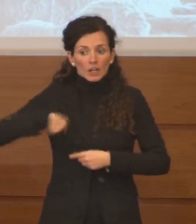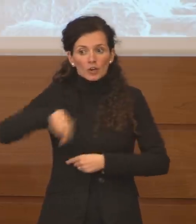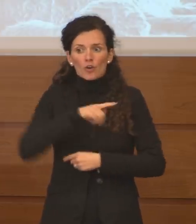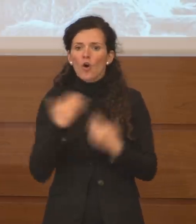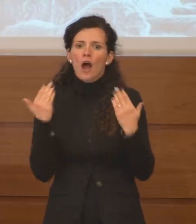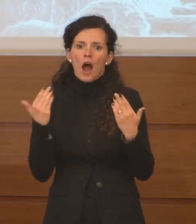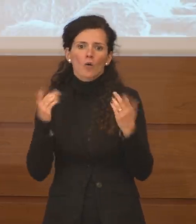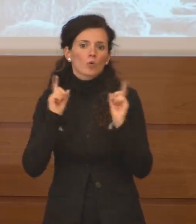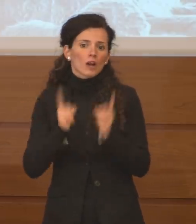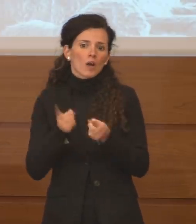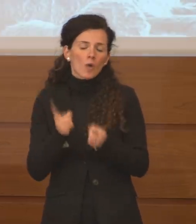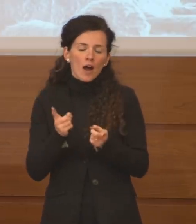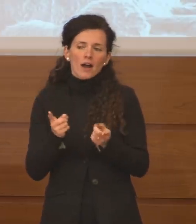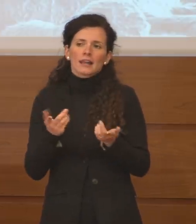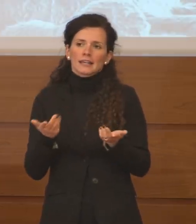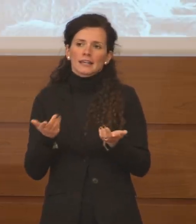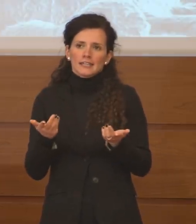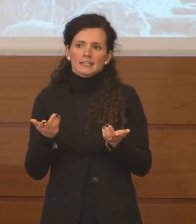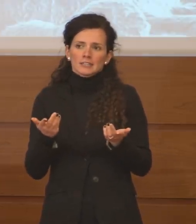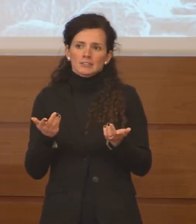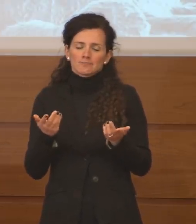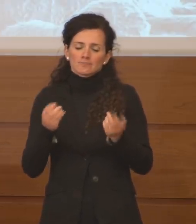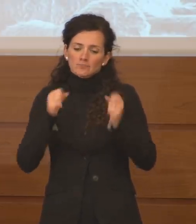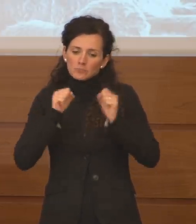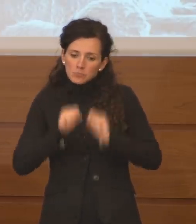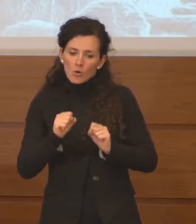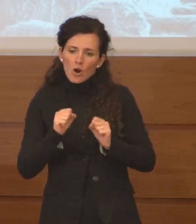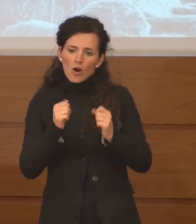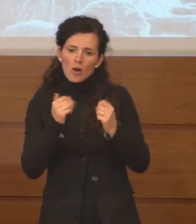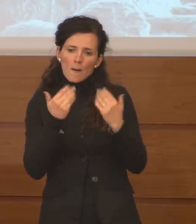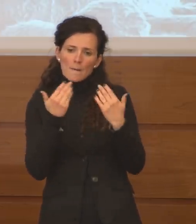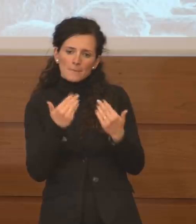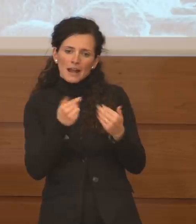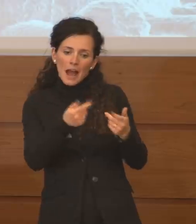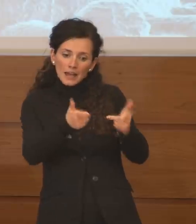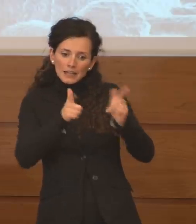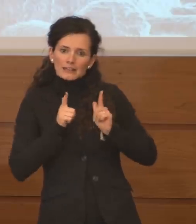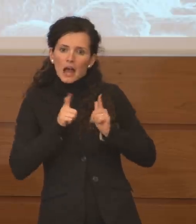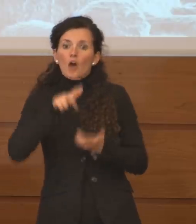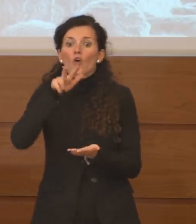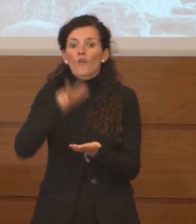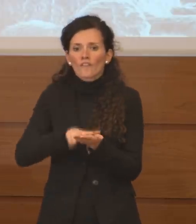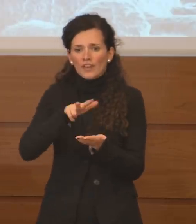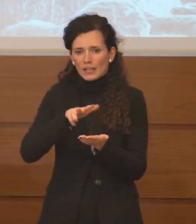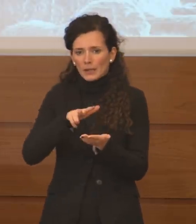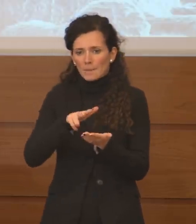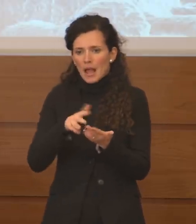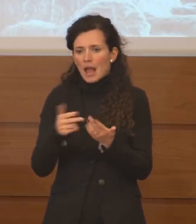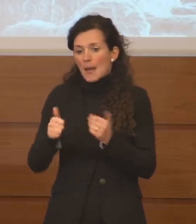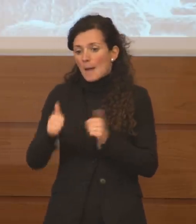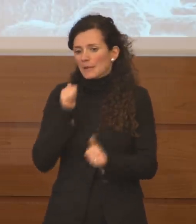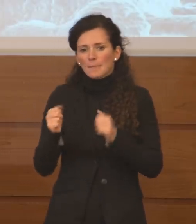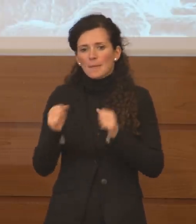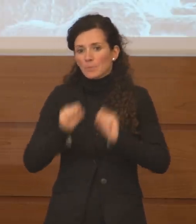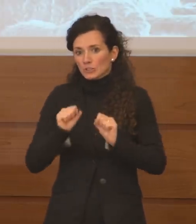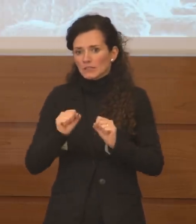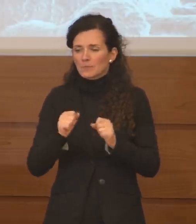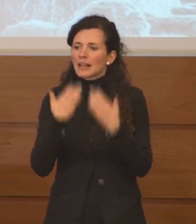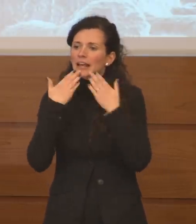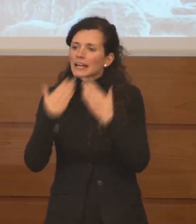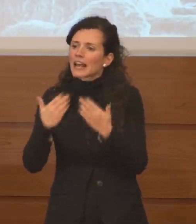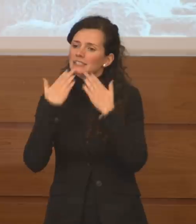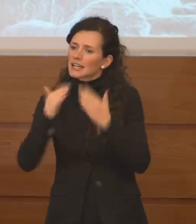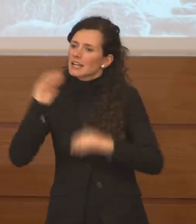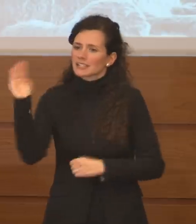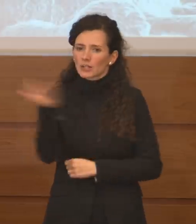possano darci questa conferma quanto prima. Grazie e